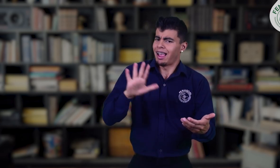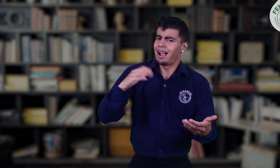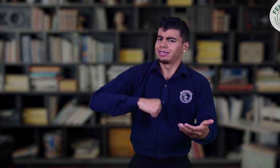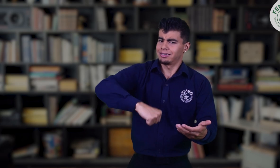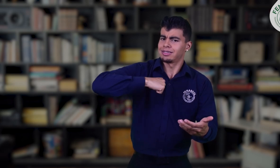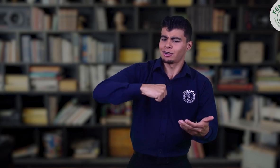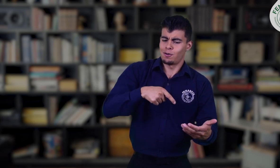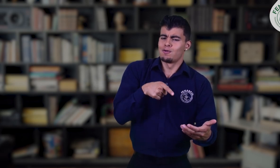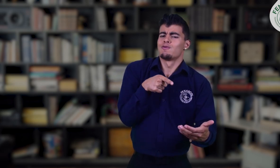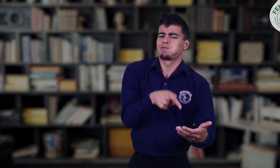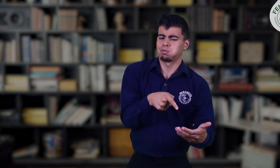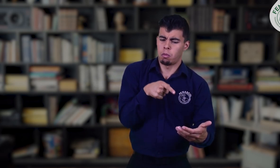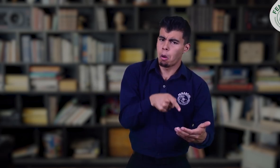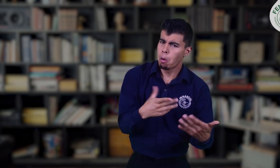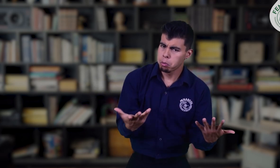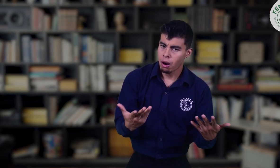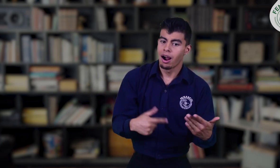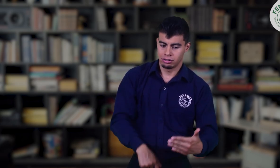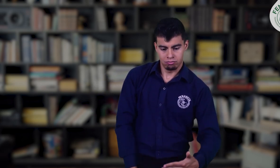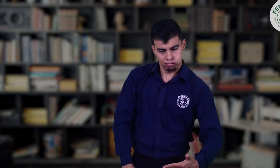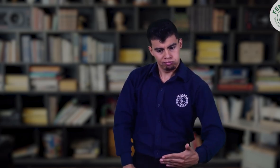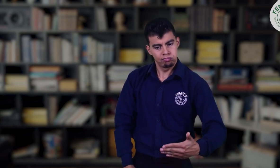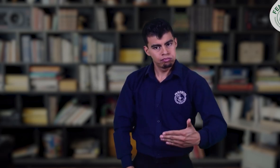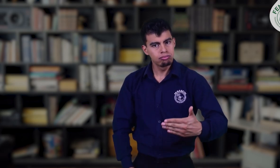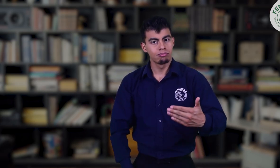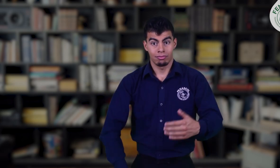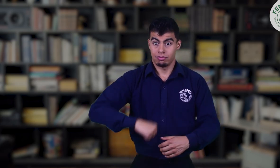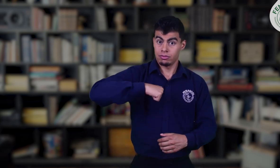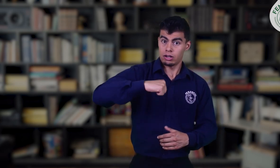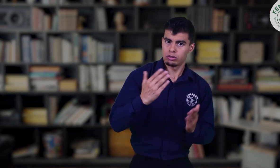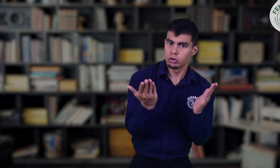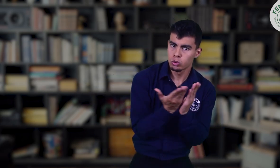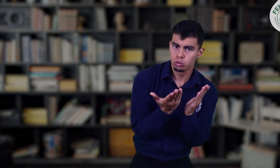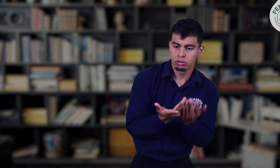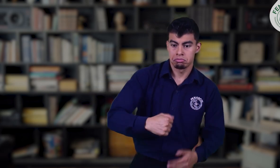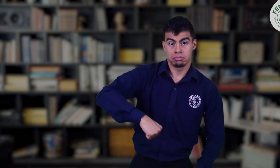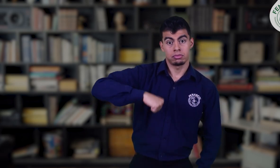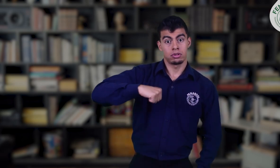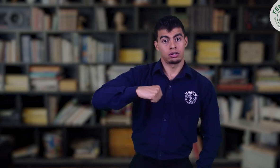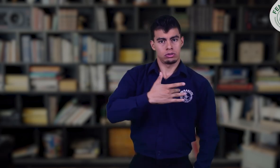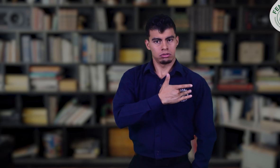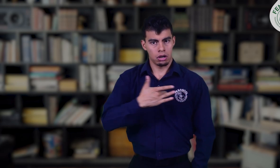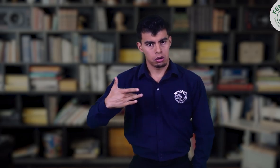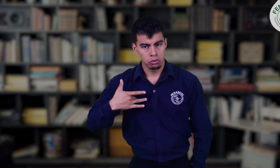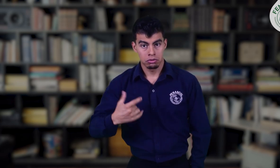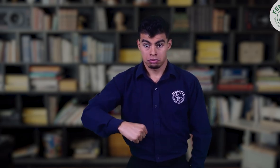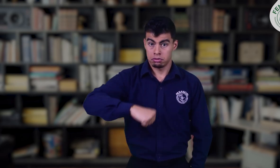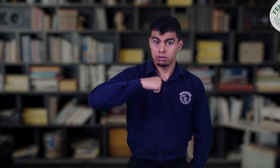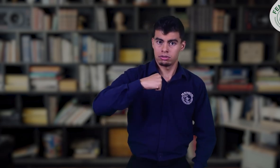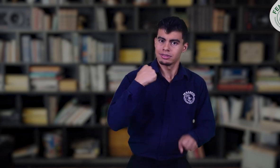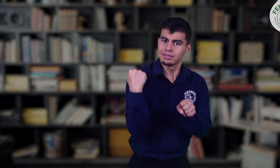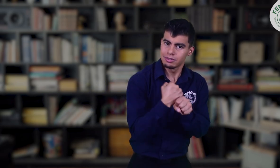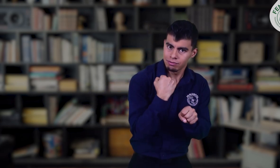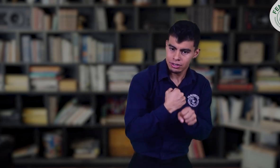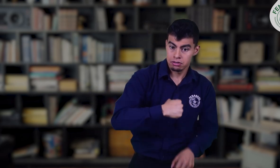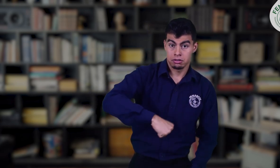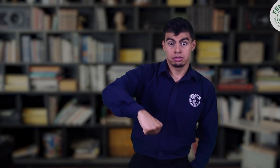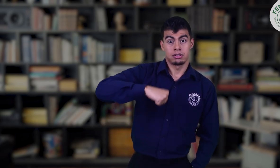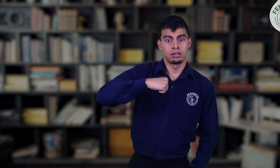Desde ese momento, el bebé ya tiene derechos, y pasa lo mismo a lo largo de su crecimiento. Cuenta con